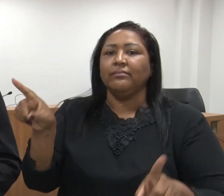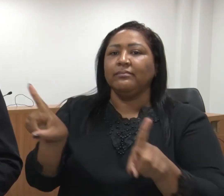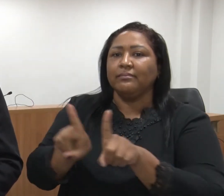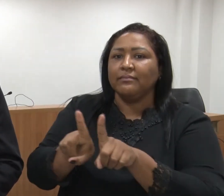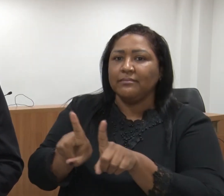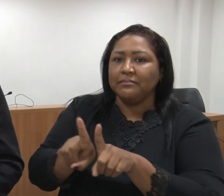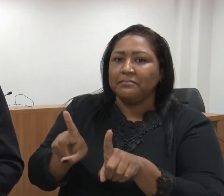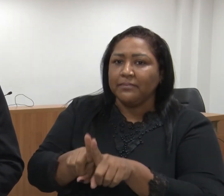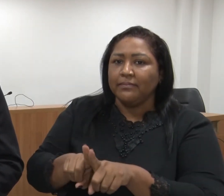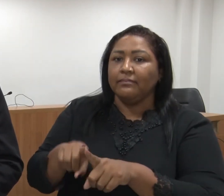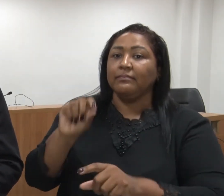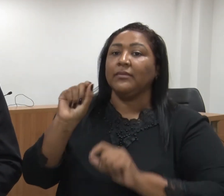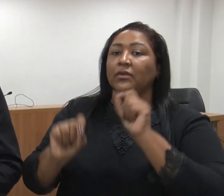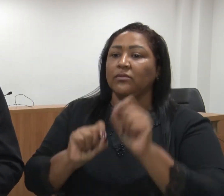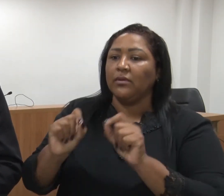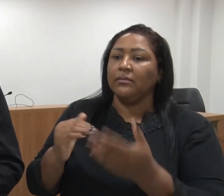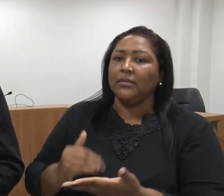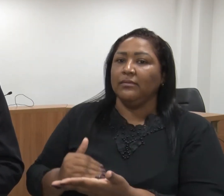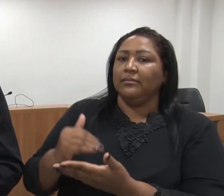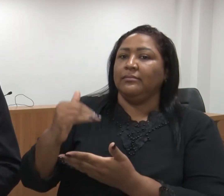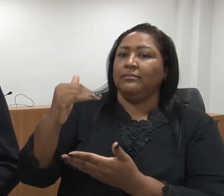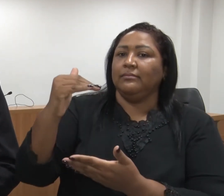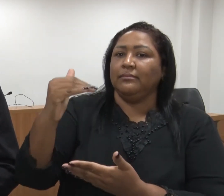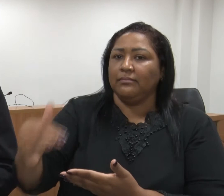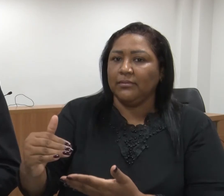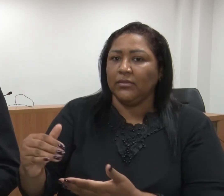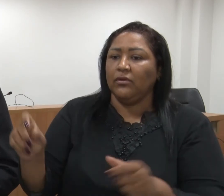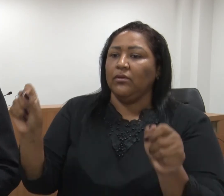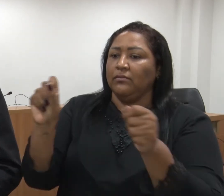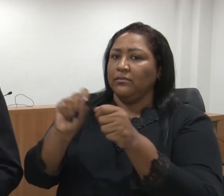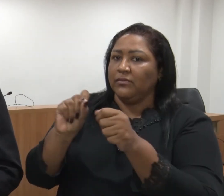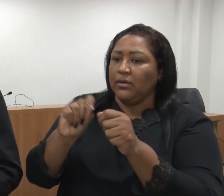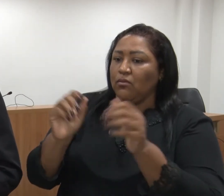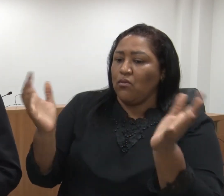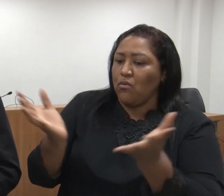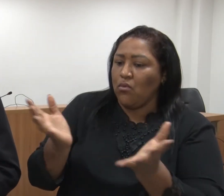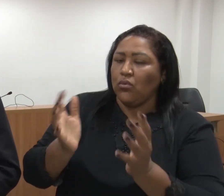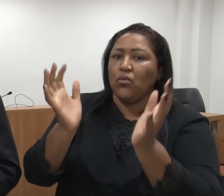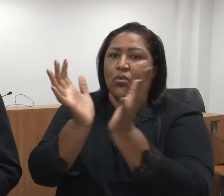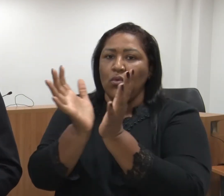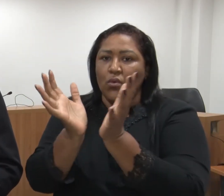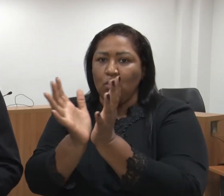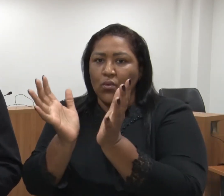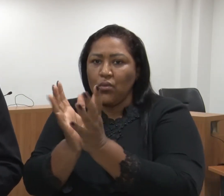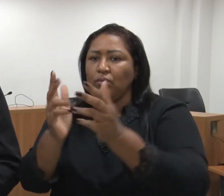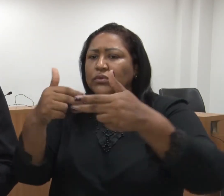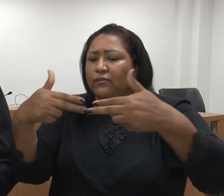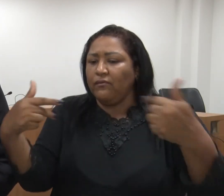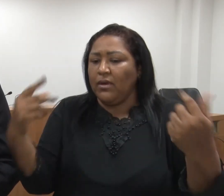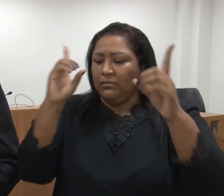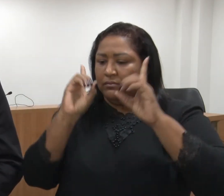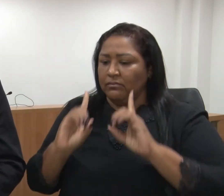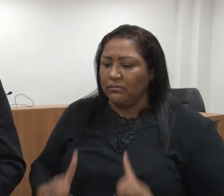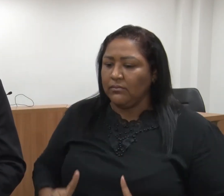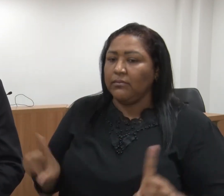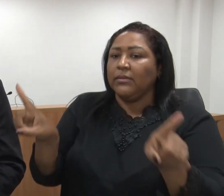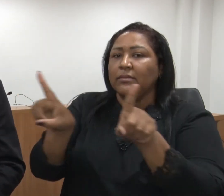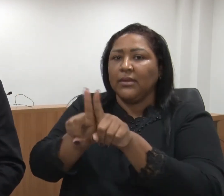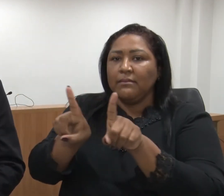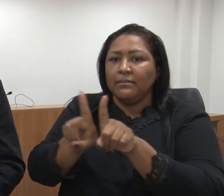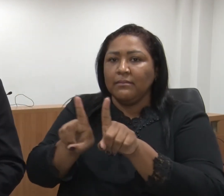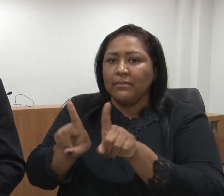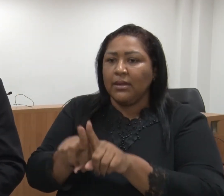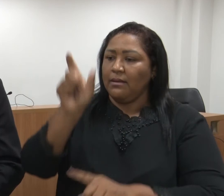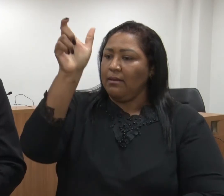Então, doravante, nós estaremos também, assim como fizemos com o grupo da dislexia, do autismo, incluindo a pessoa